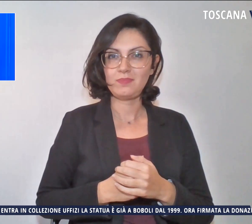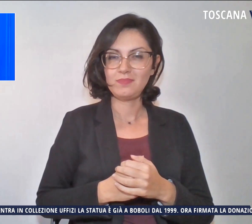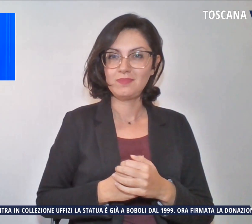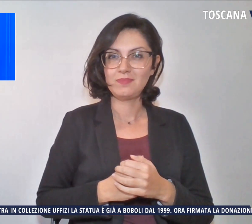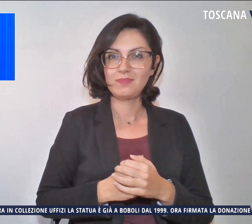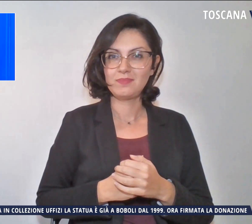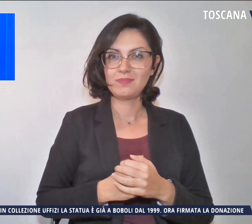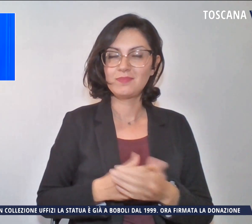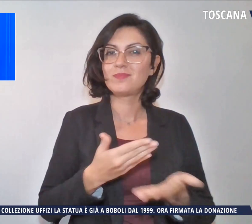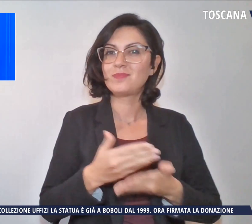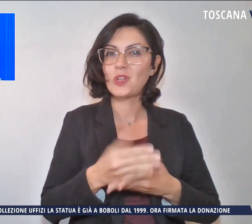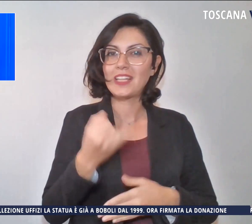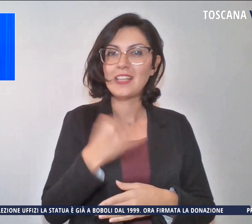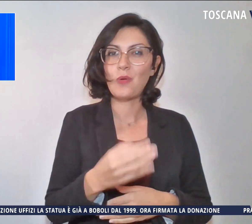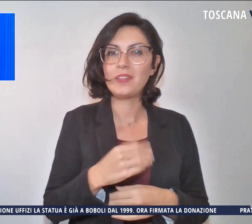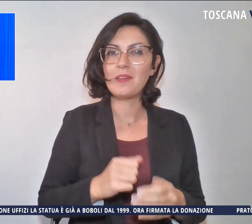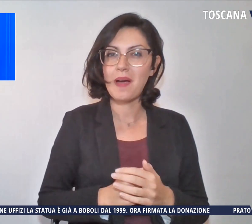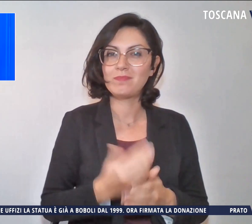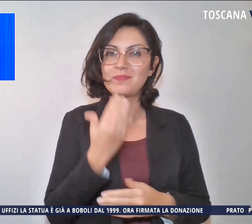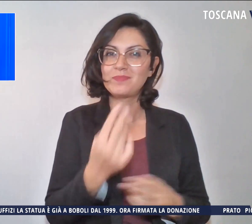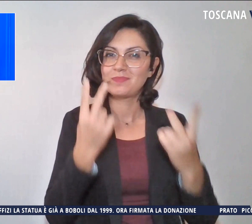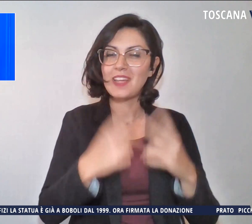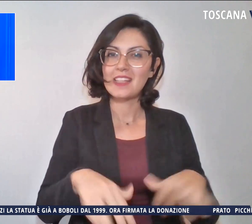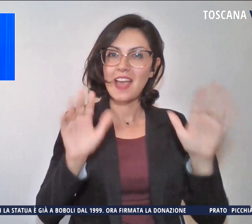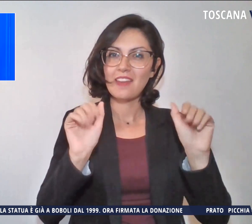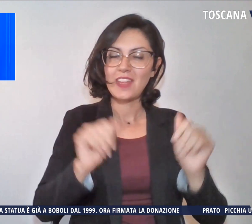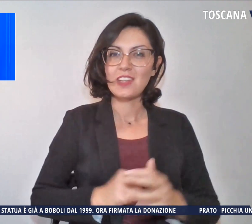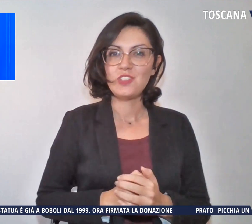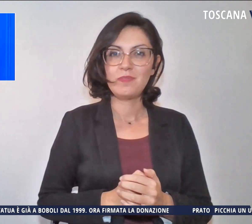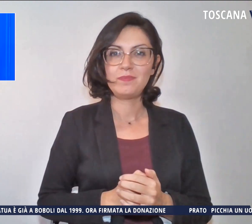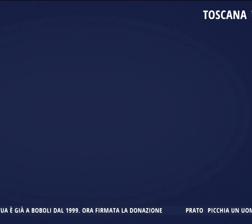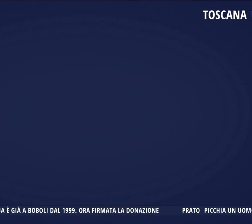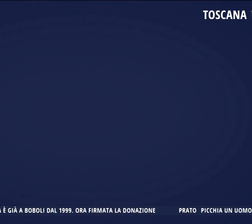Ed è tutto per questa edizione, grazie di essere stati con noi, arrivederci a domani. Grazie. Grazie.